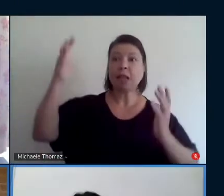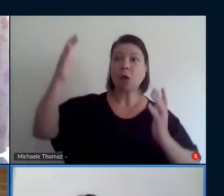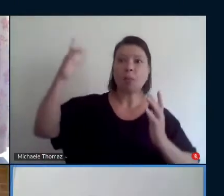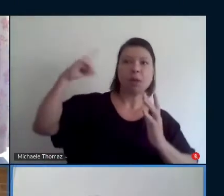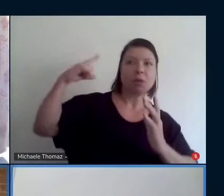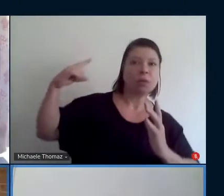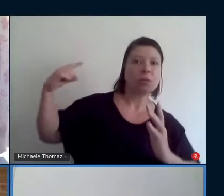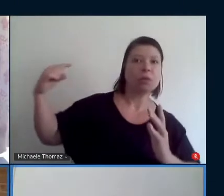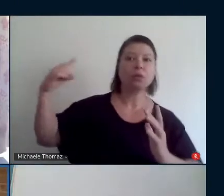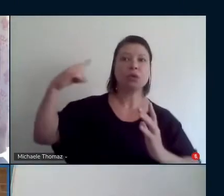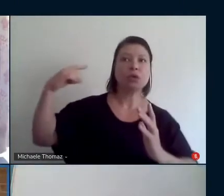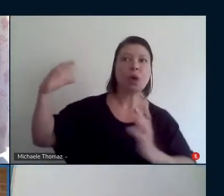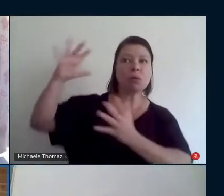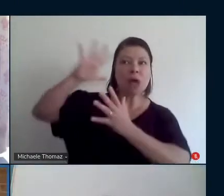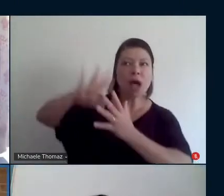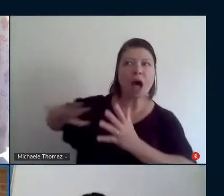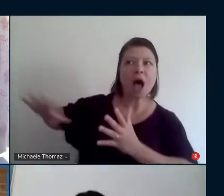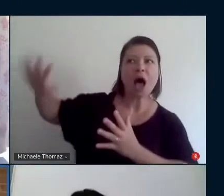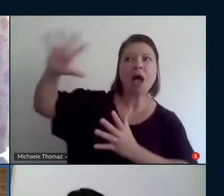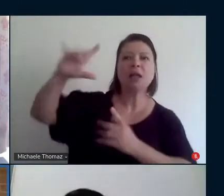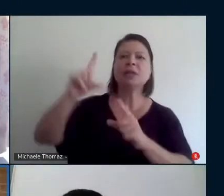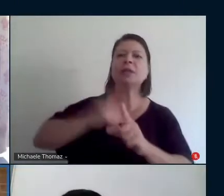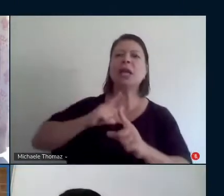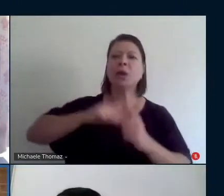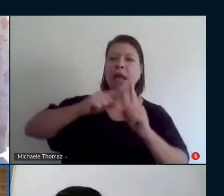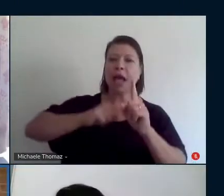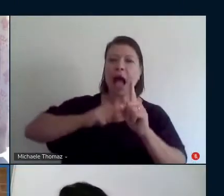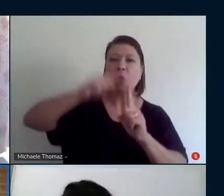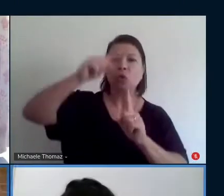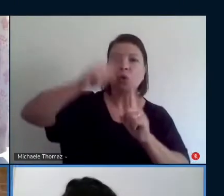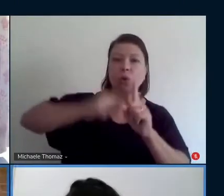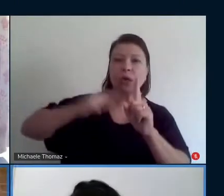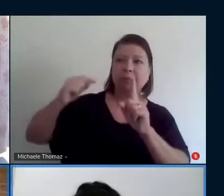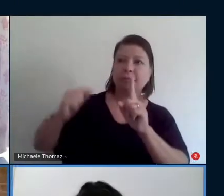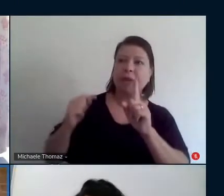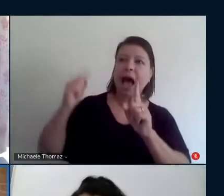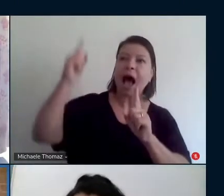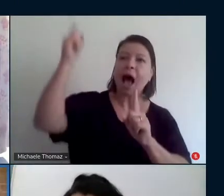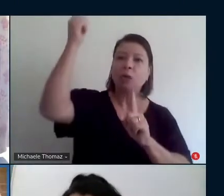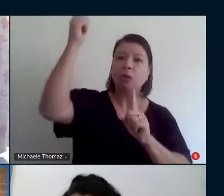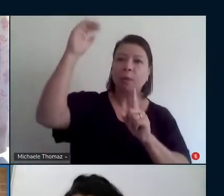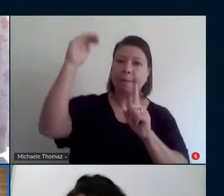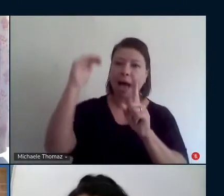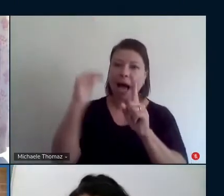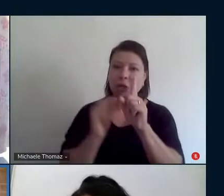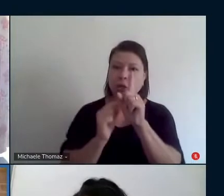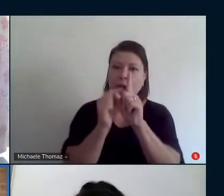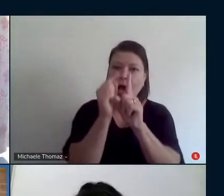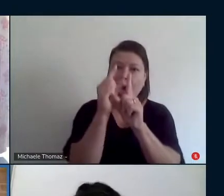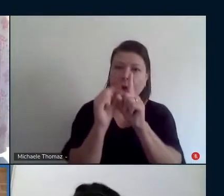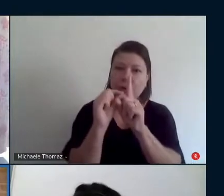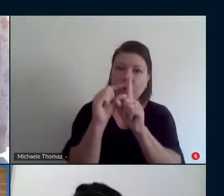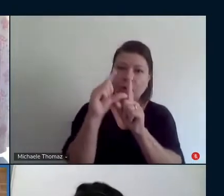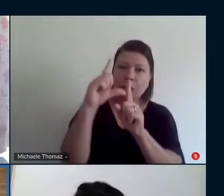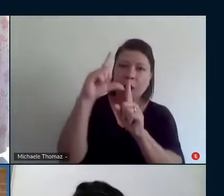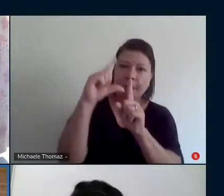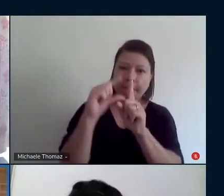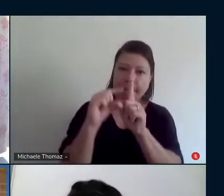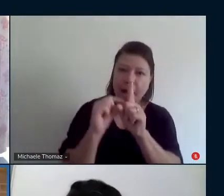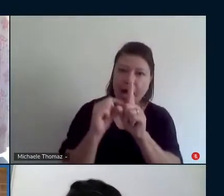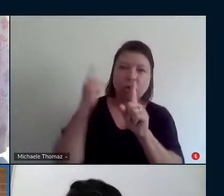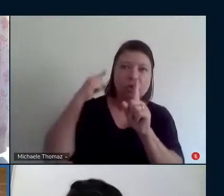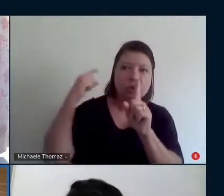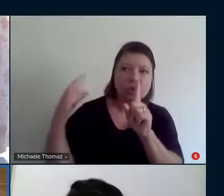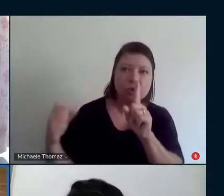altura, ritmo, duração, tempo, engloba várias coisas, um fenômeno sonoro, ele